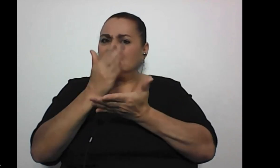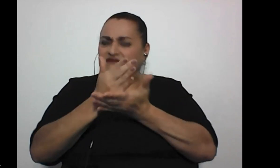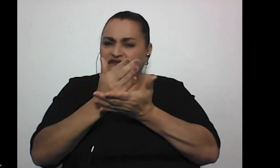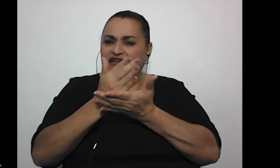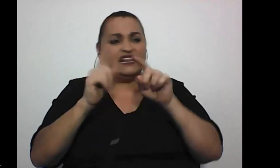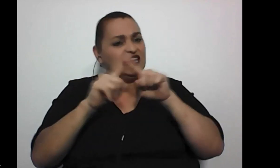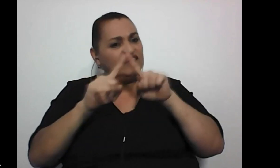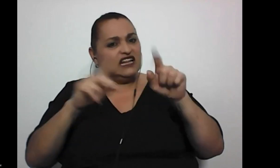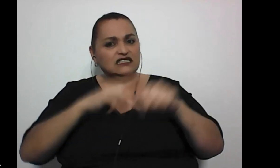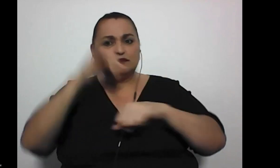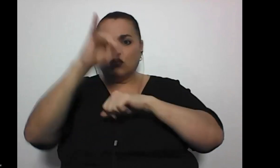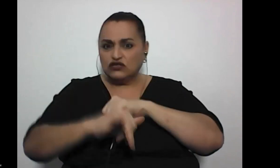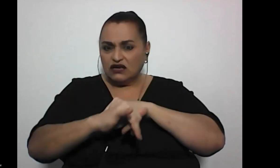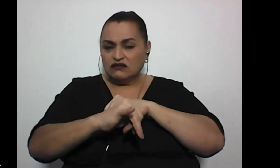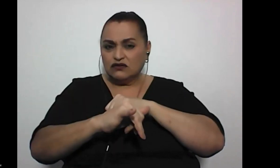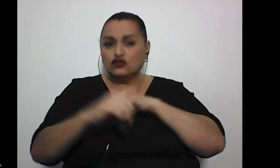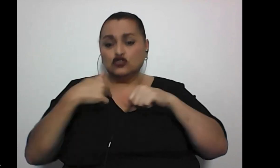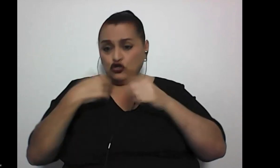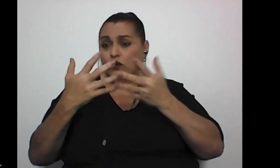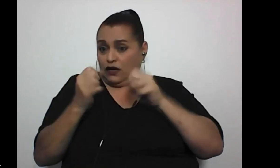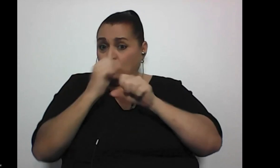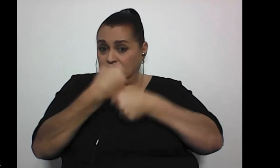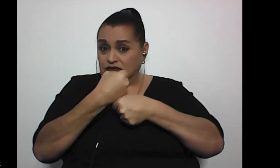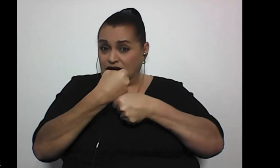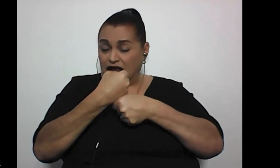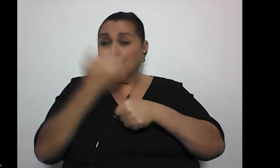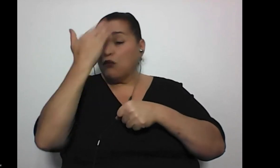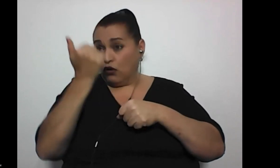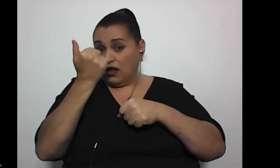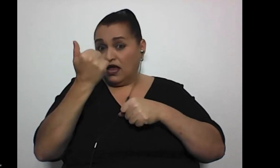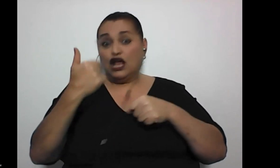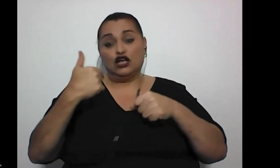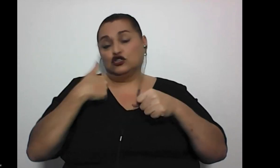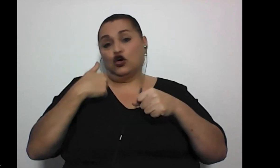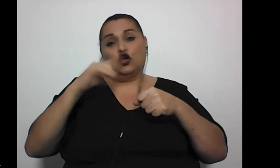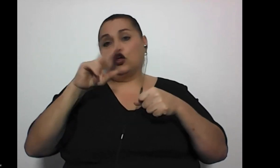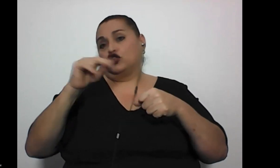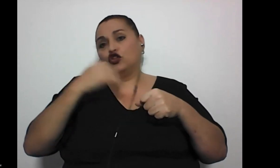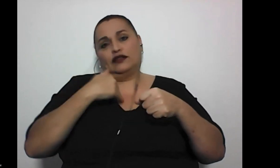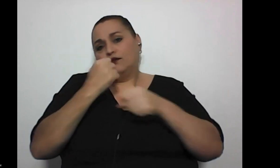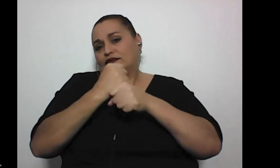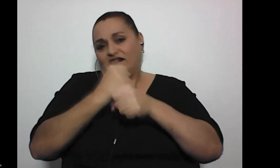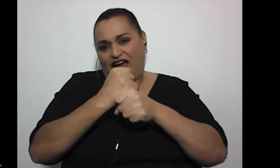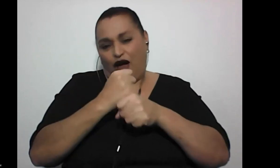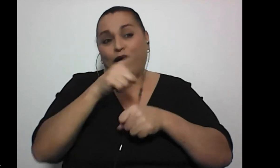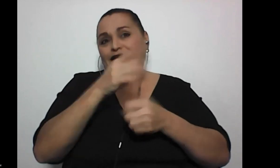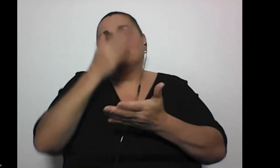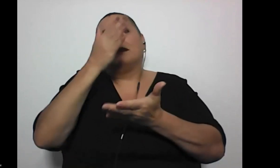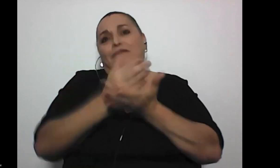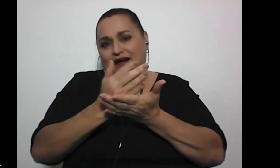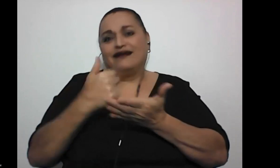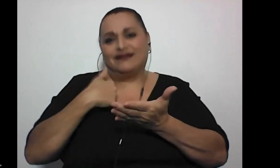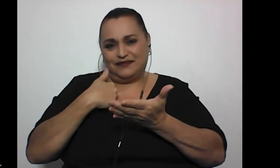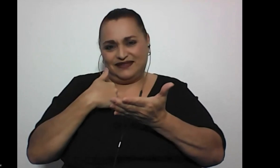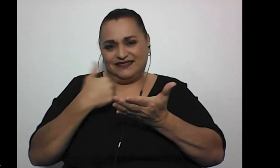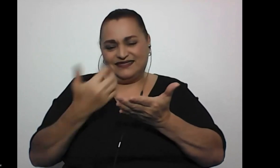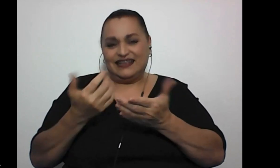proyectos y varias cosas que quiero sacar adelante por el simple hecho de que aún no tengo un empleo, ¿verdad? eso me ha frenado un poco, entonces,